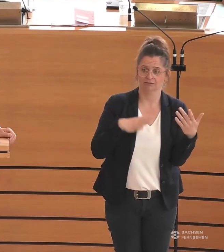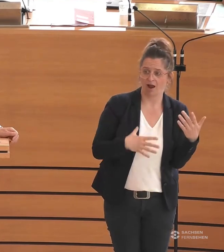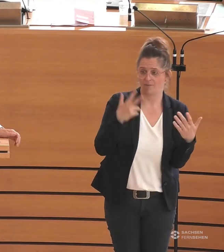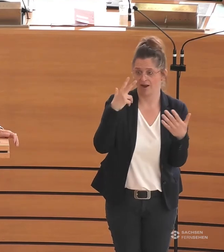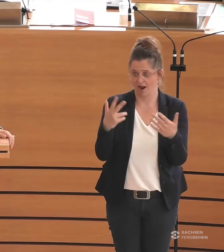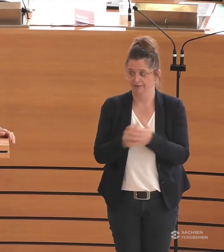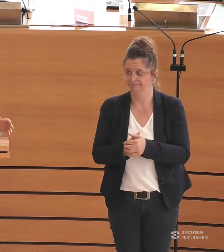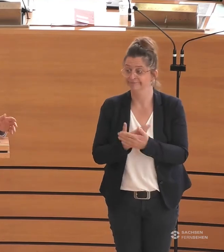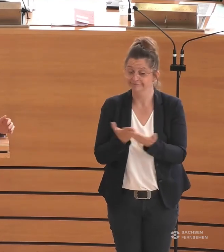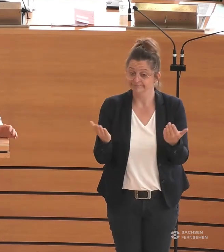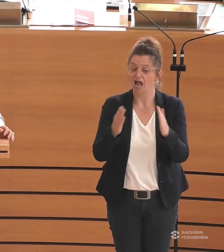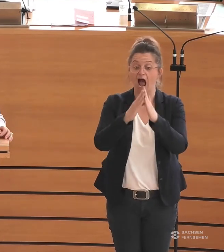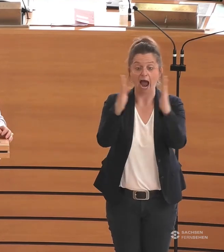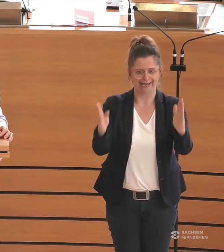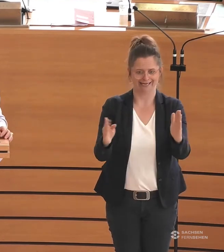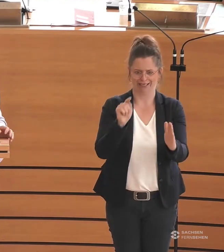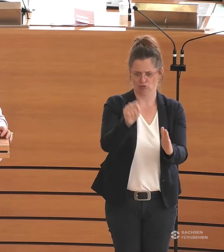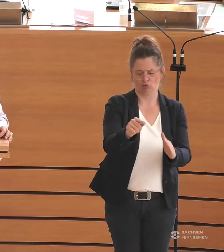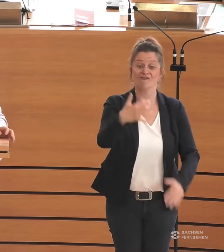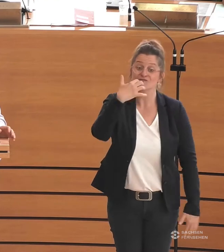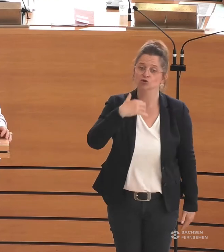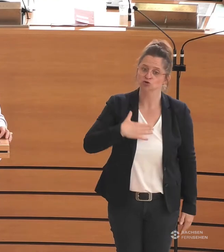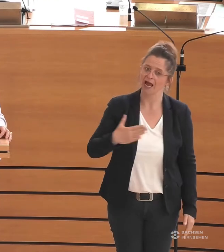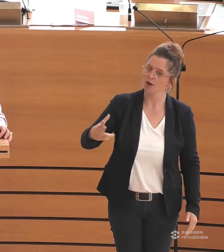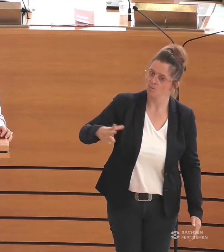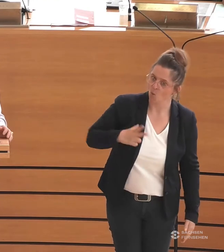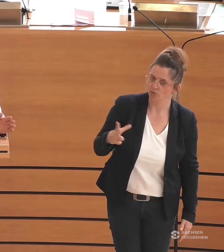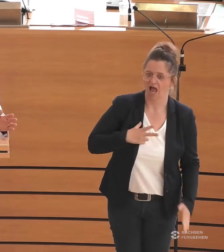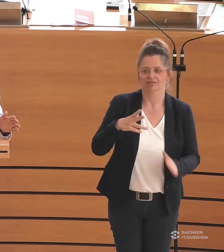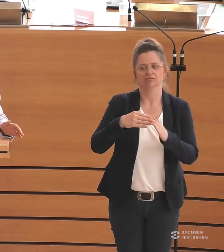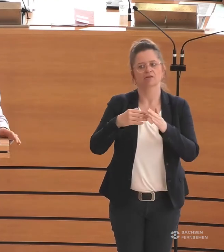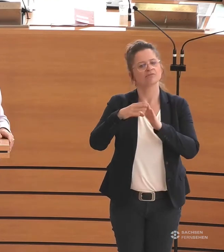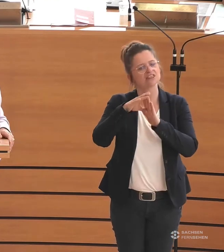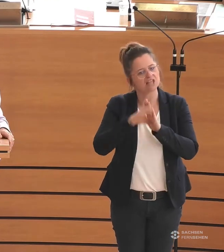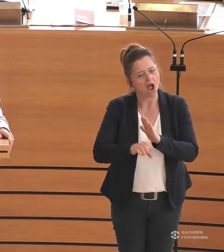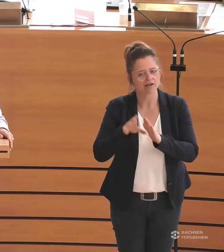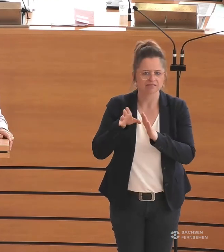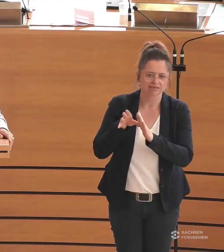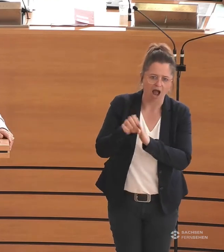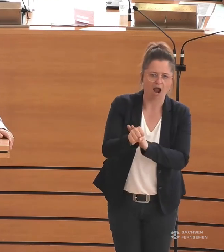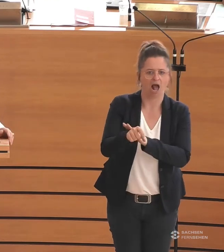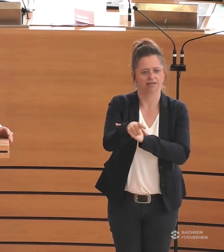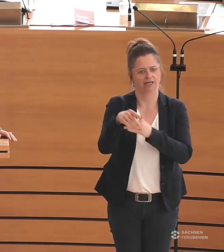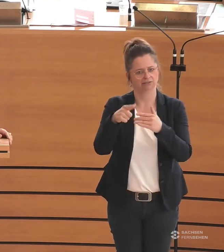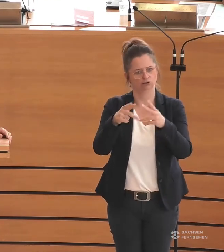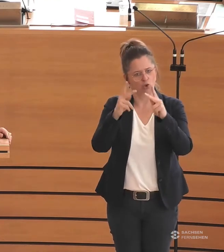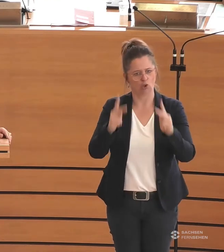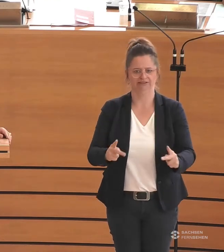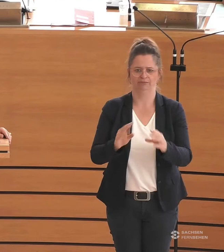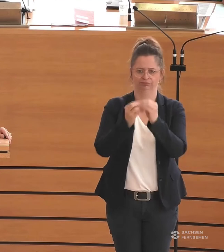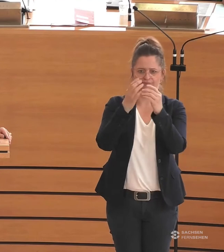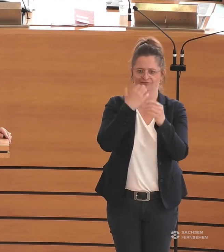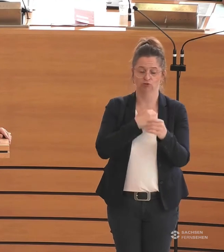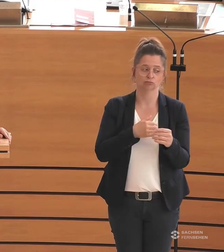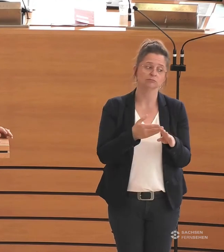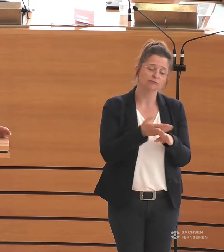Einrichtungen gibt, die ein modernes und nachhaltiges Betreuungskonzept etablieren möchten, so sollte man doch in gemeinsamer Abstimmung